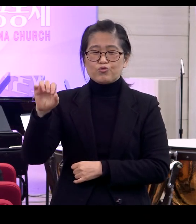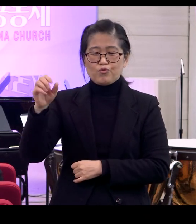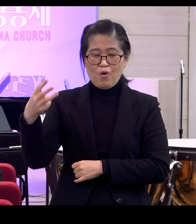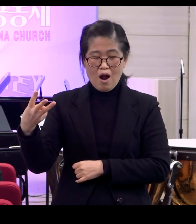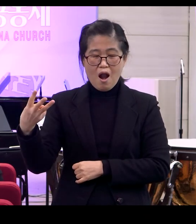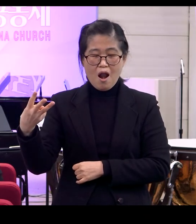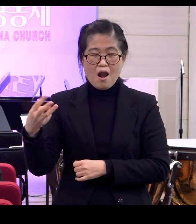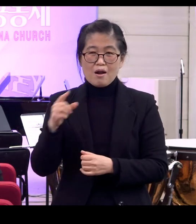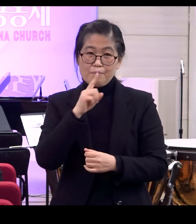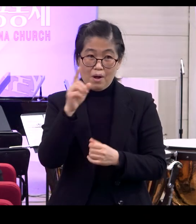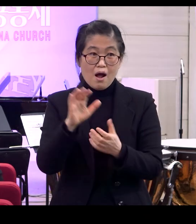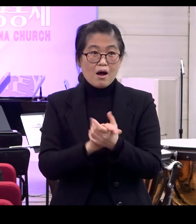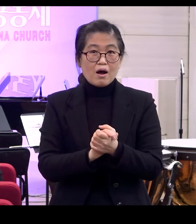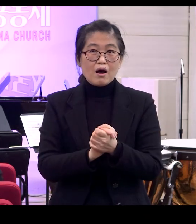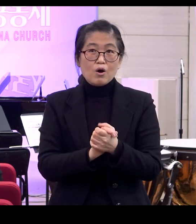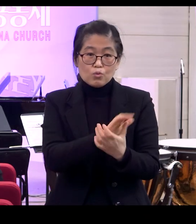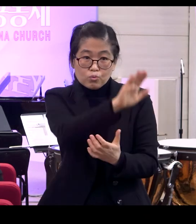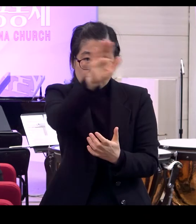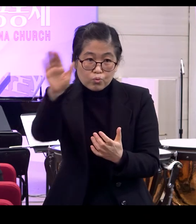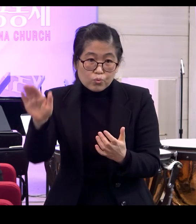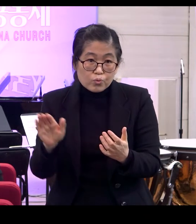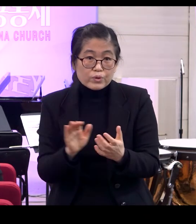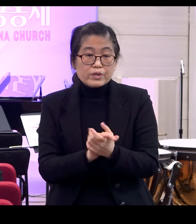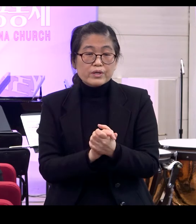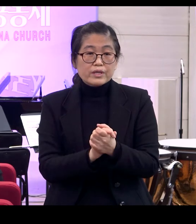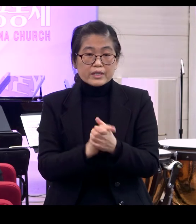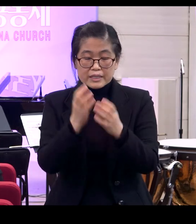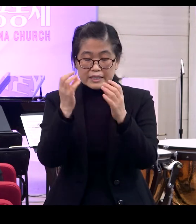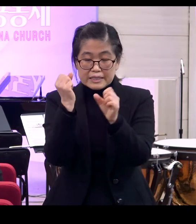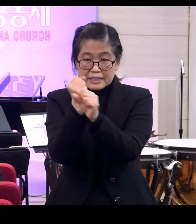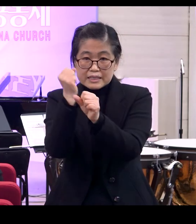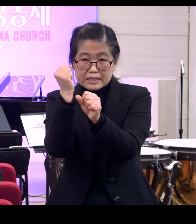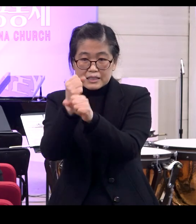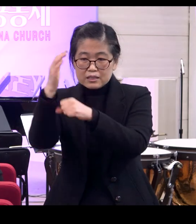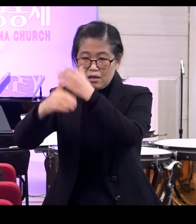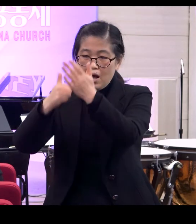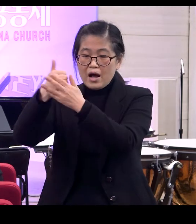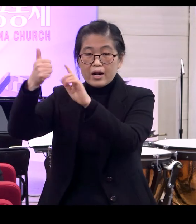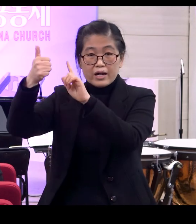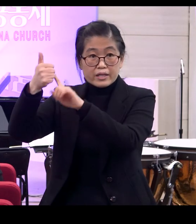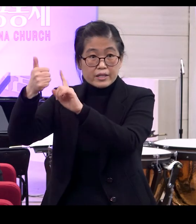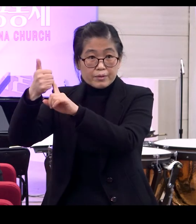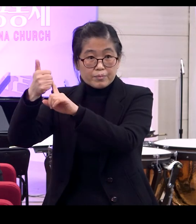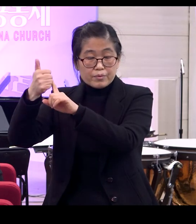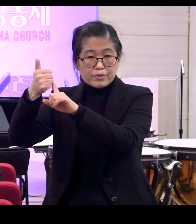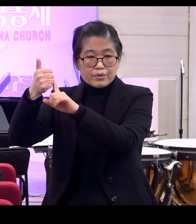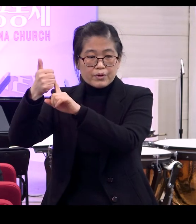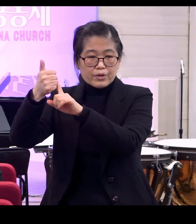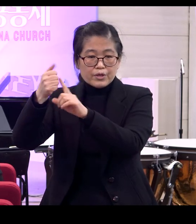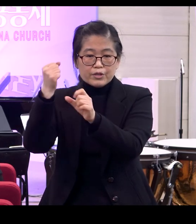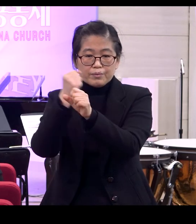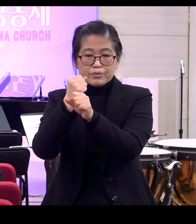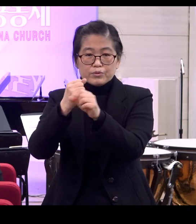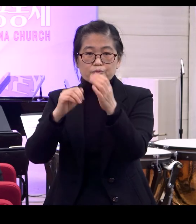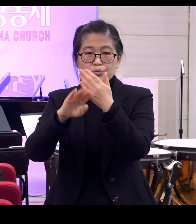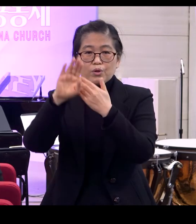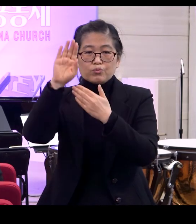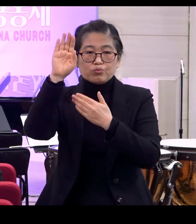말이죠 이 말씀은요 바로 우리를 지으신 하나님께서 우리를 지어놓고 나서 직접 말씀하신